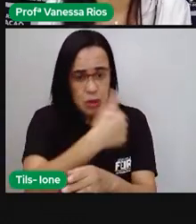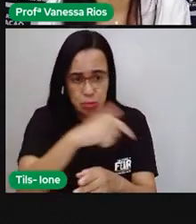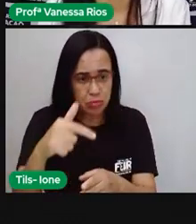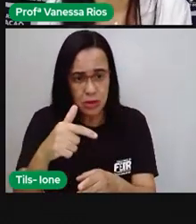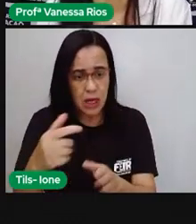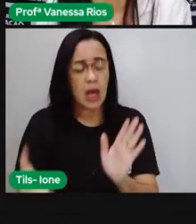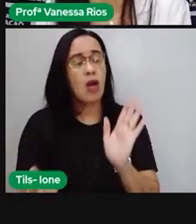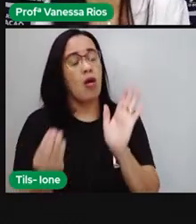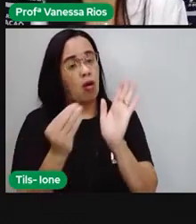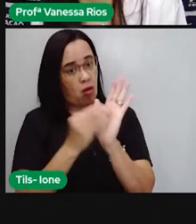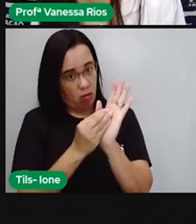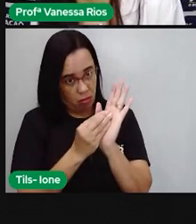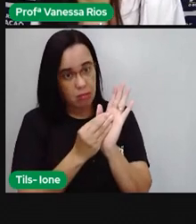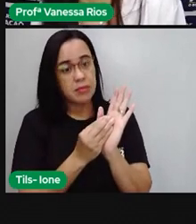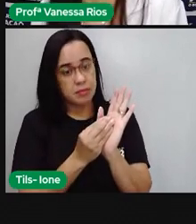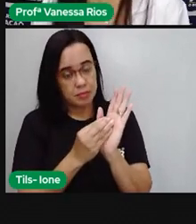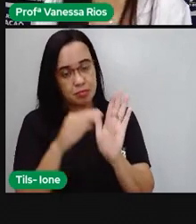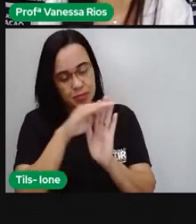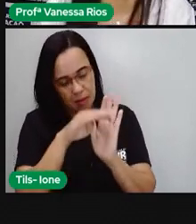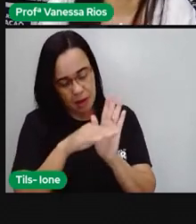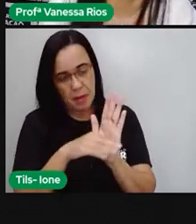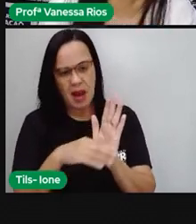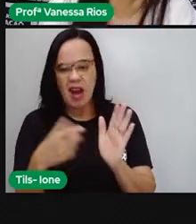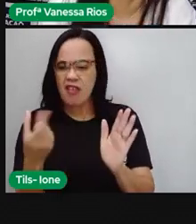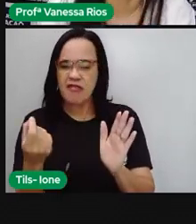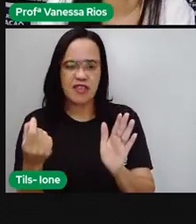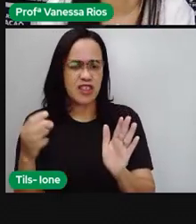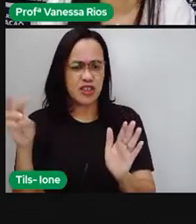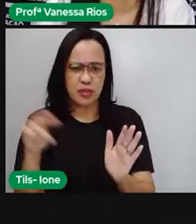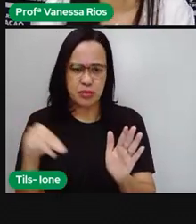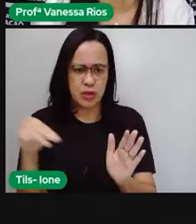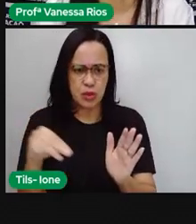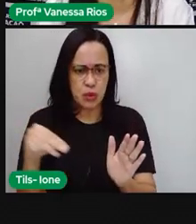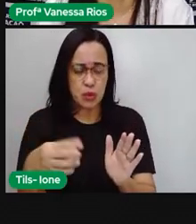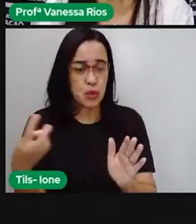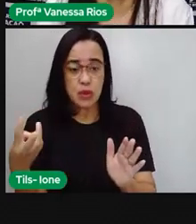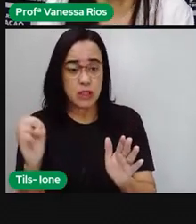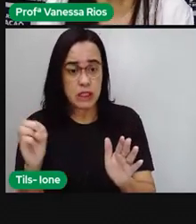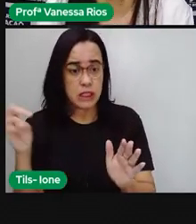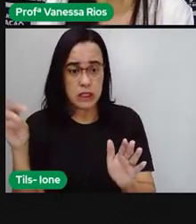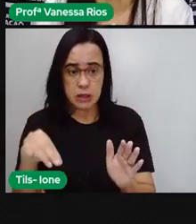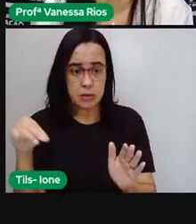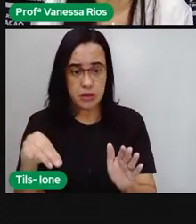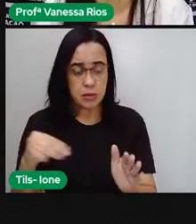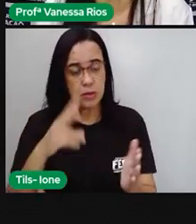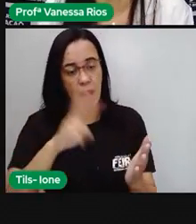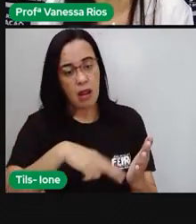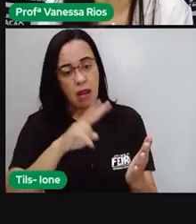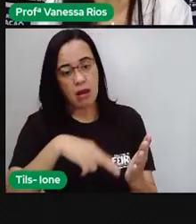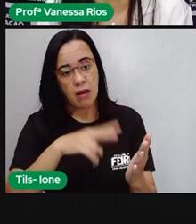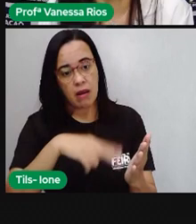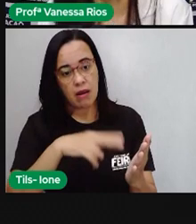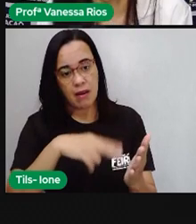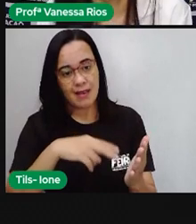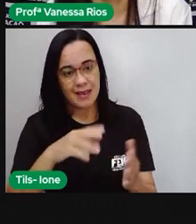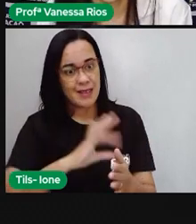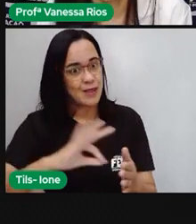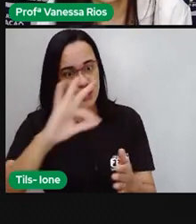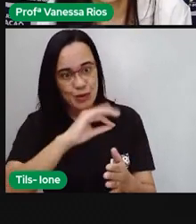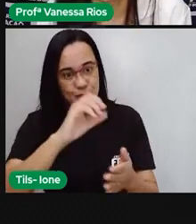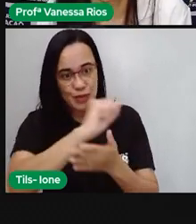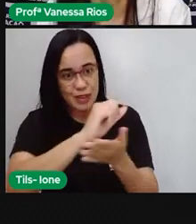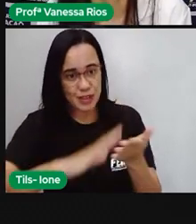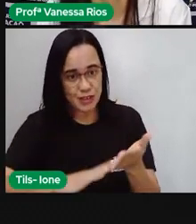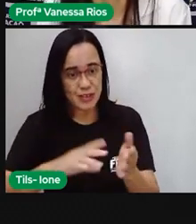rotina. Tire ali 20 minutos, 30 minutos, né? No seu dia, dentro de todas as atividades que você